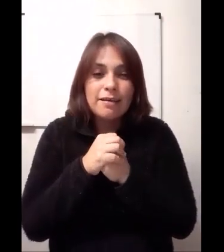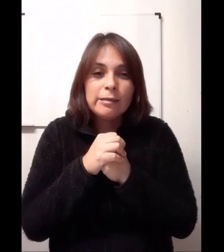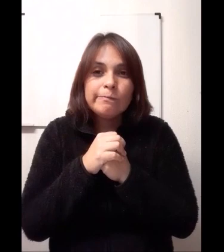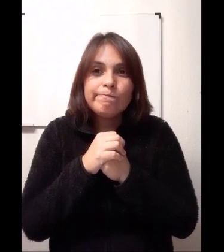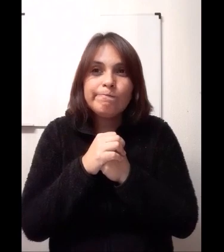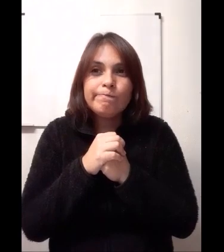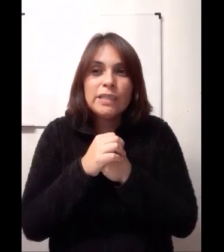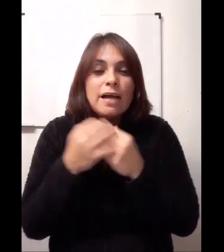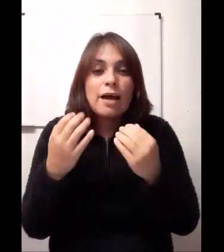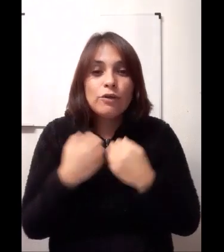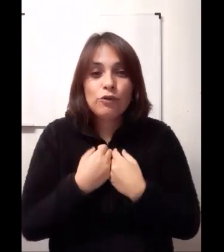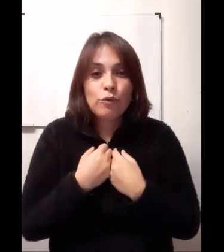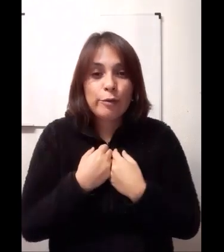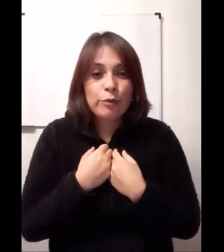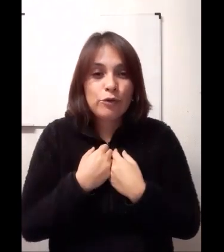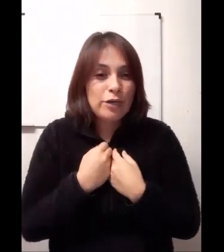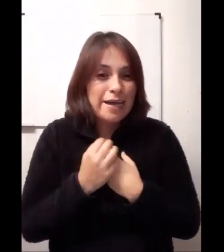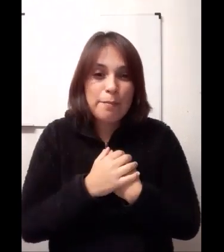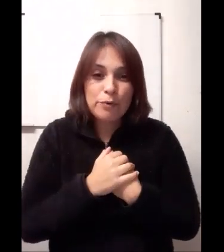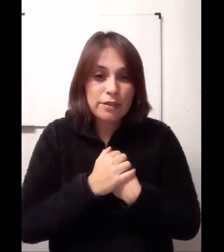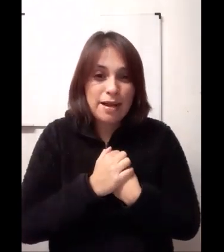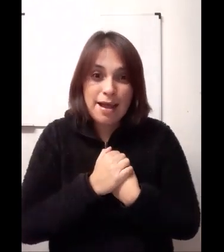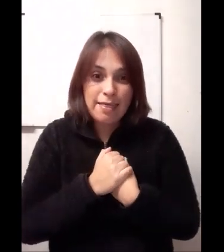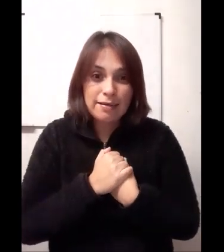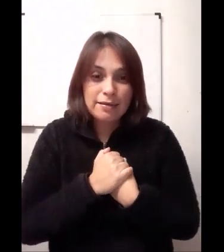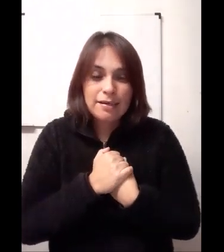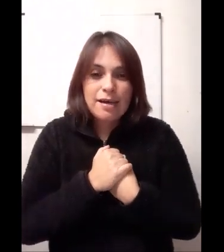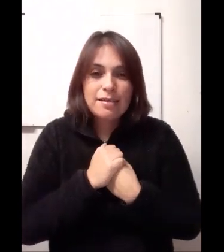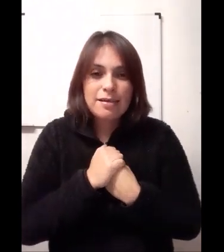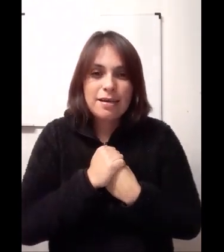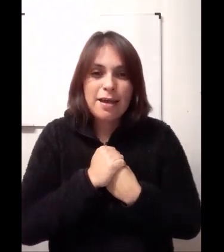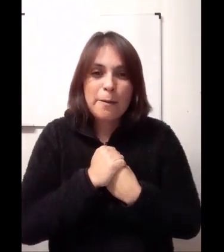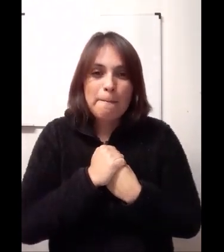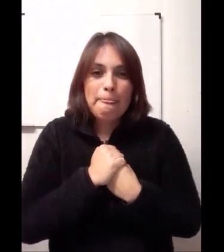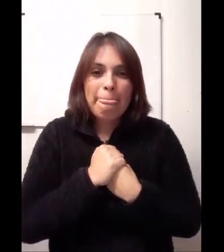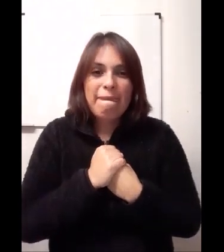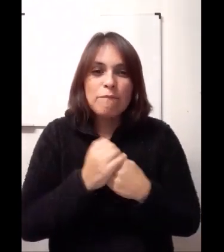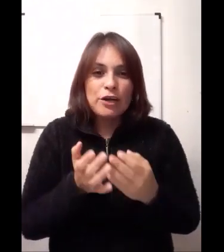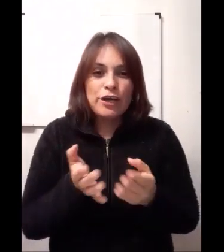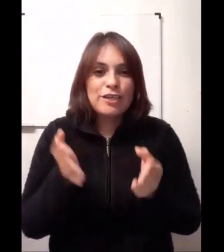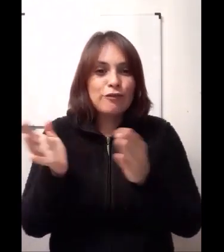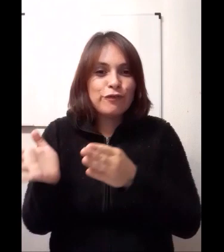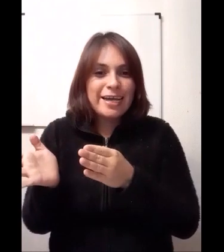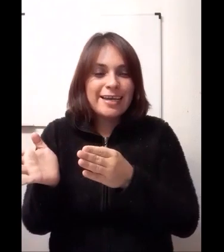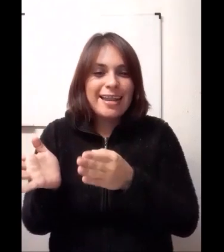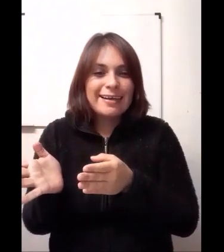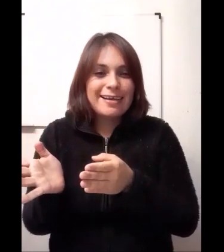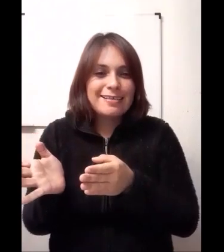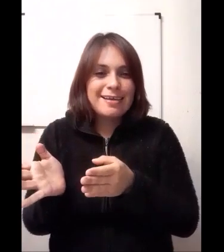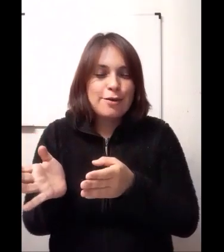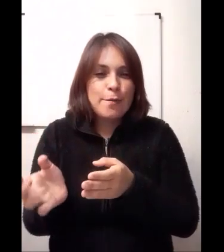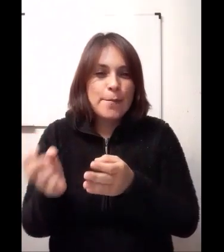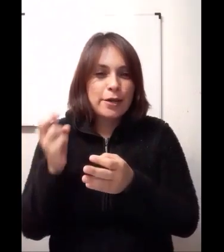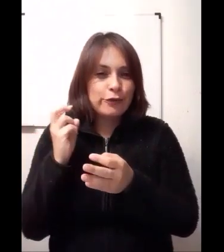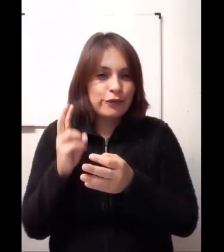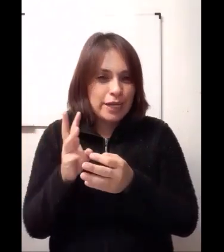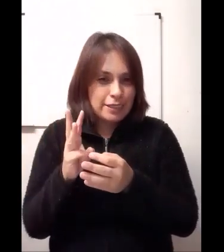a nuestro cuerpo no les aporta nada. Así que, bueno, eso fue la clase número 3.